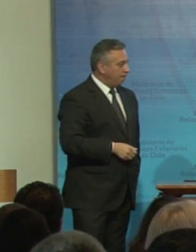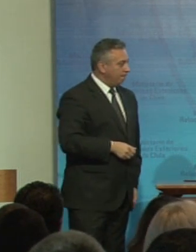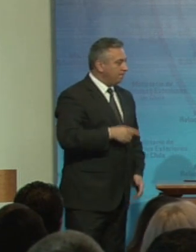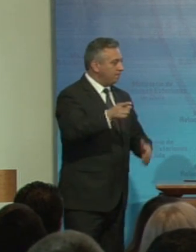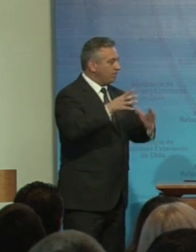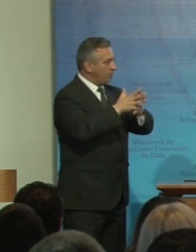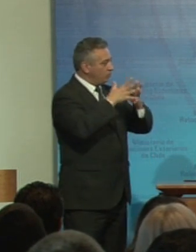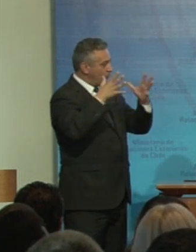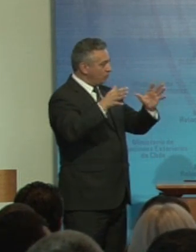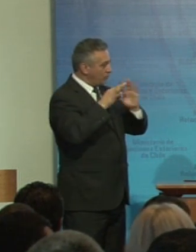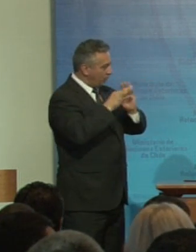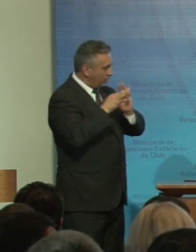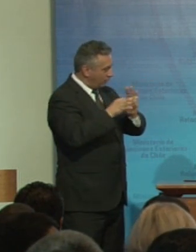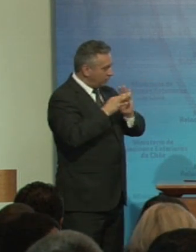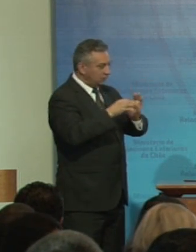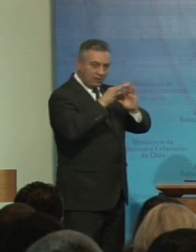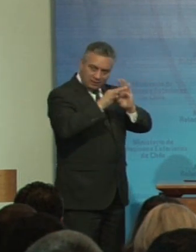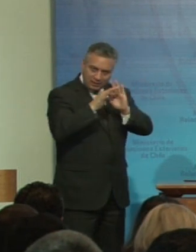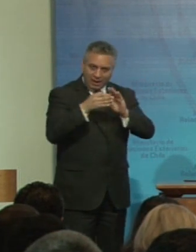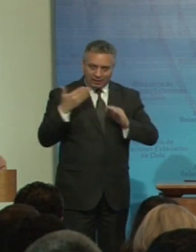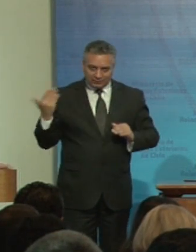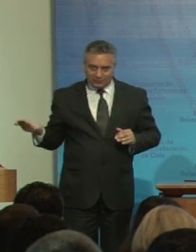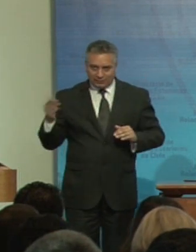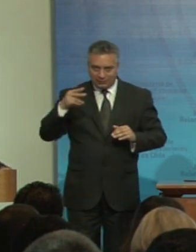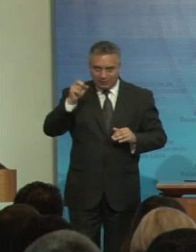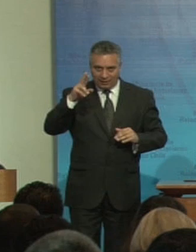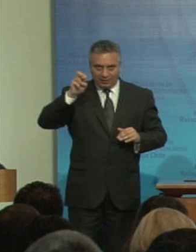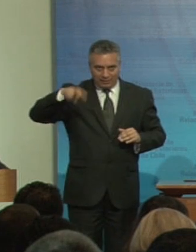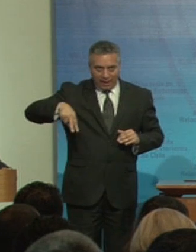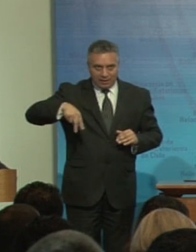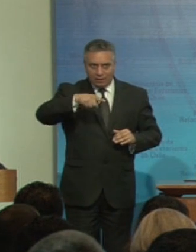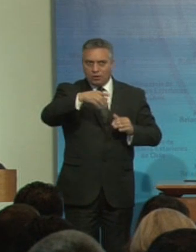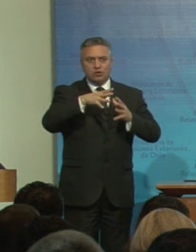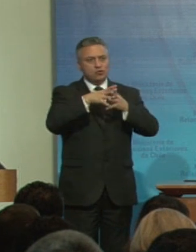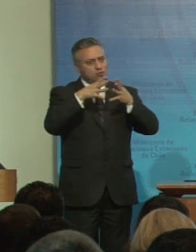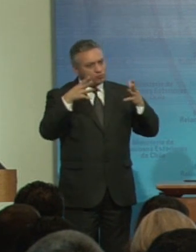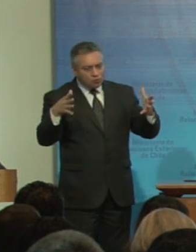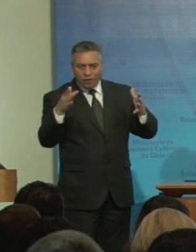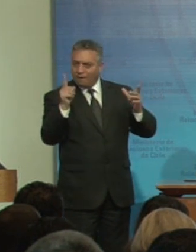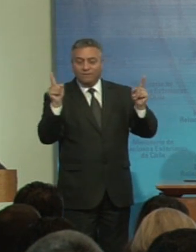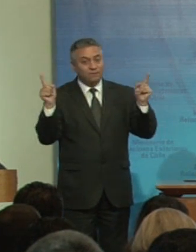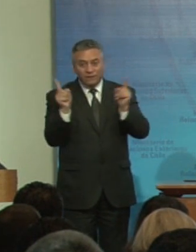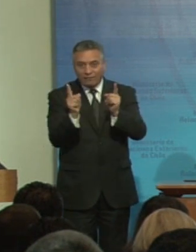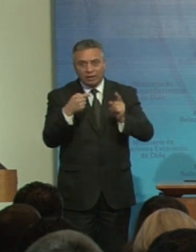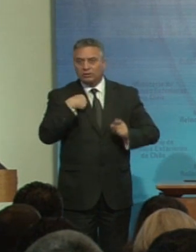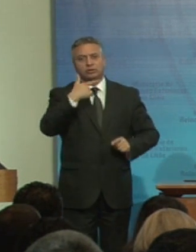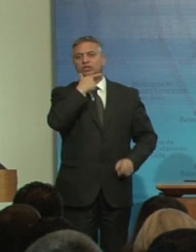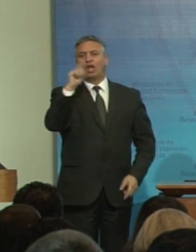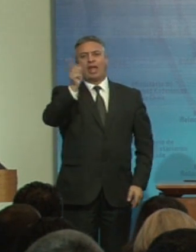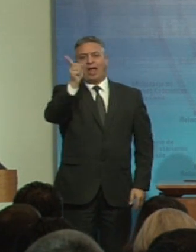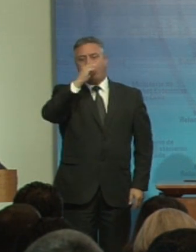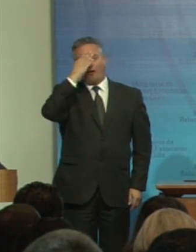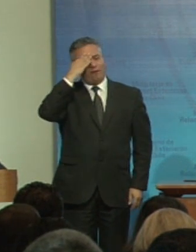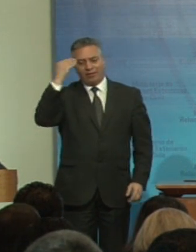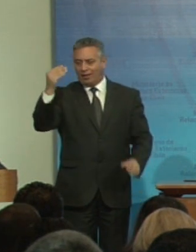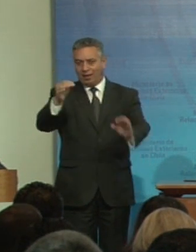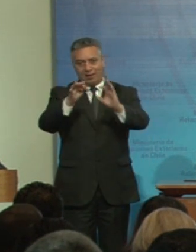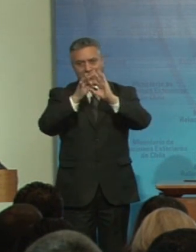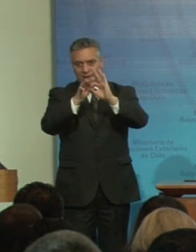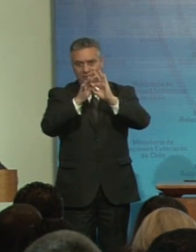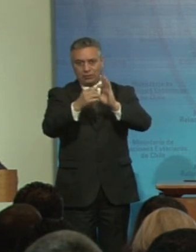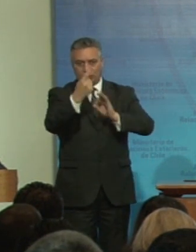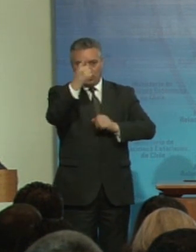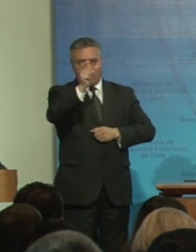muchas gracias Hernán muy breve no quiero olvidar agradecer a una